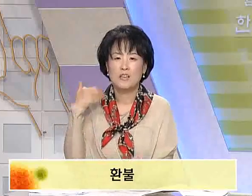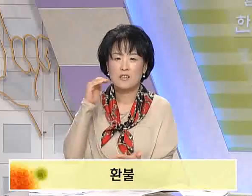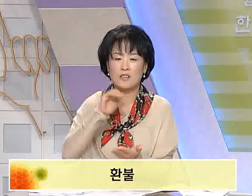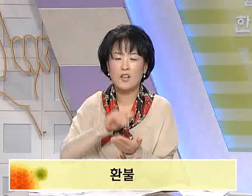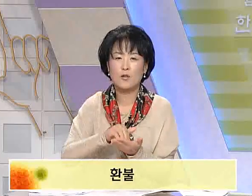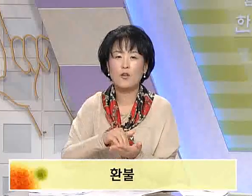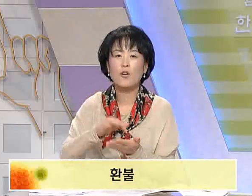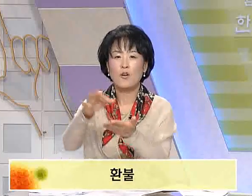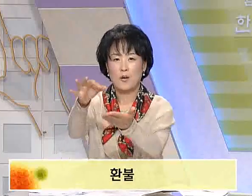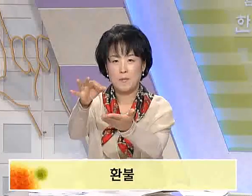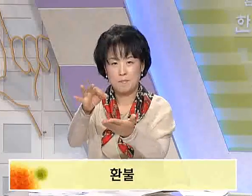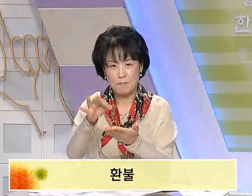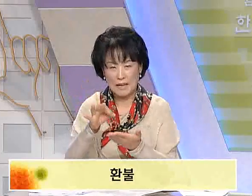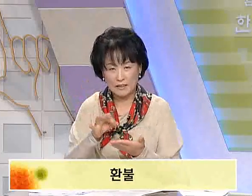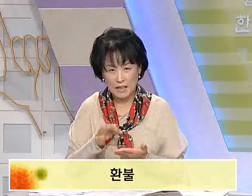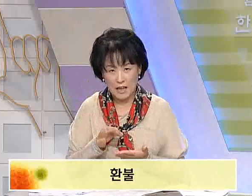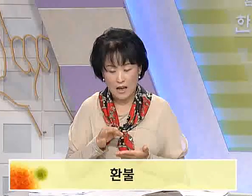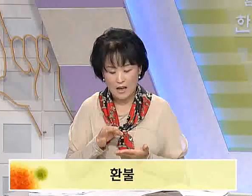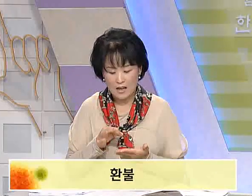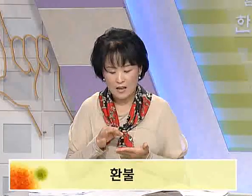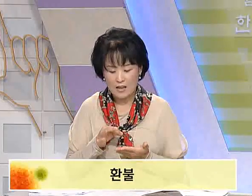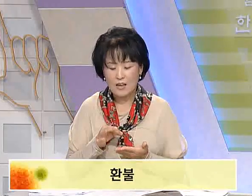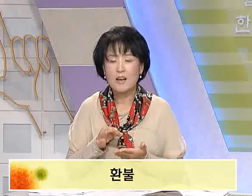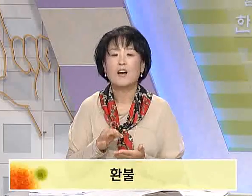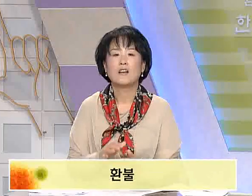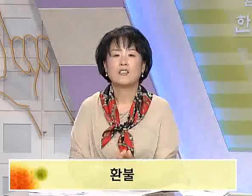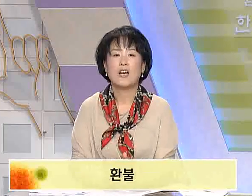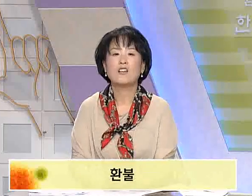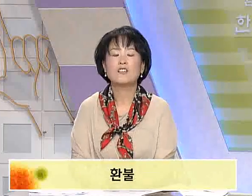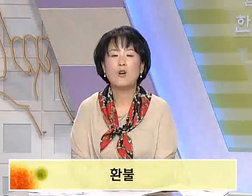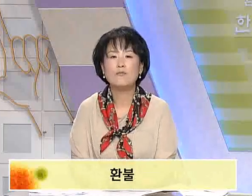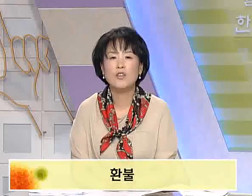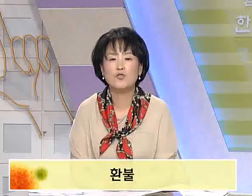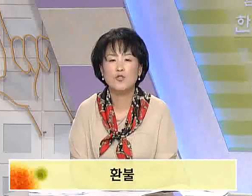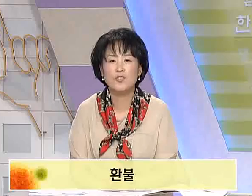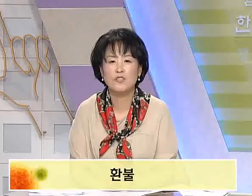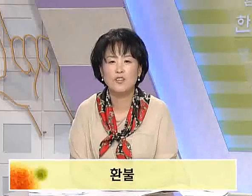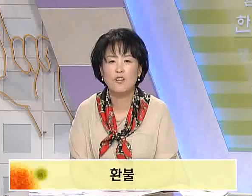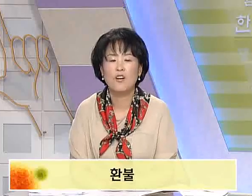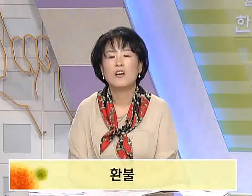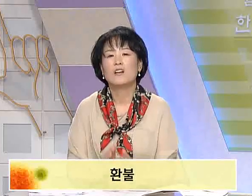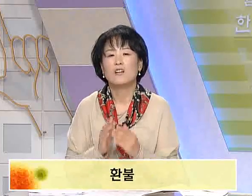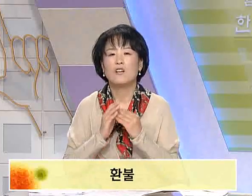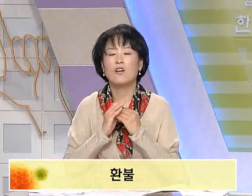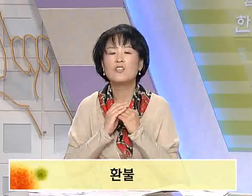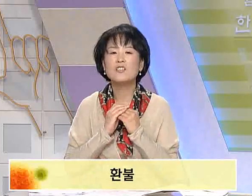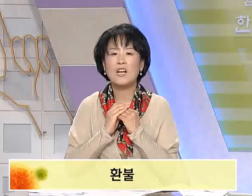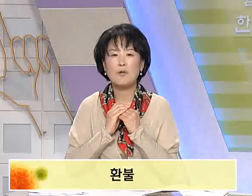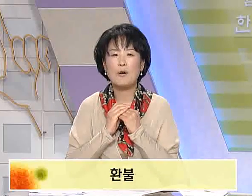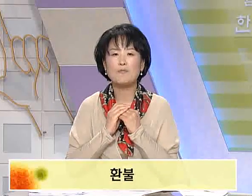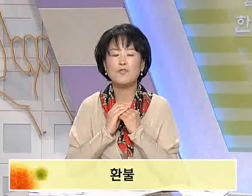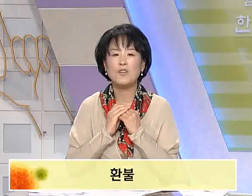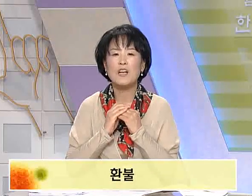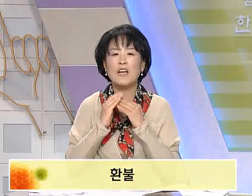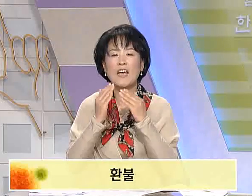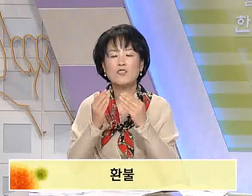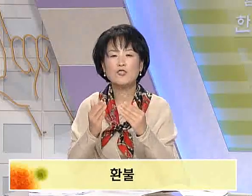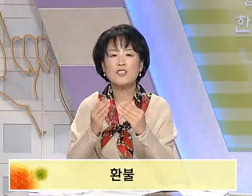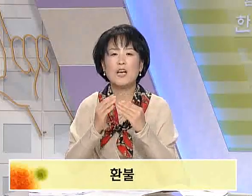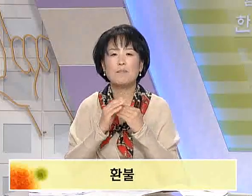그대로 받다. 자. 환불의 중요성은요. 어떤 사람이 환불을 해주느냐